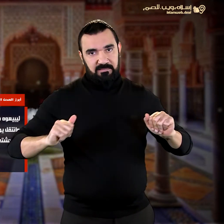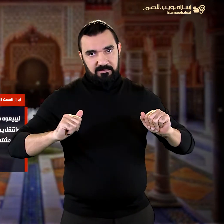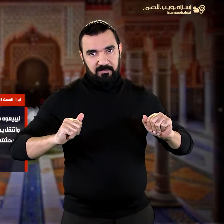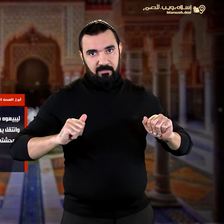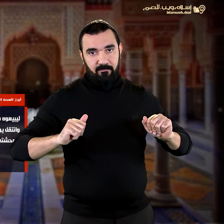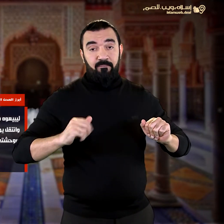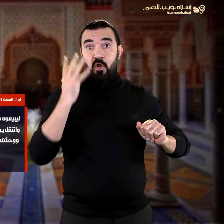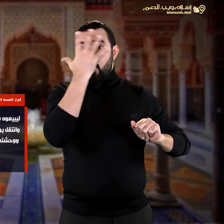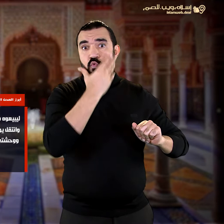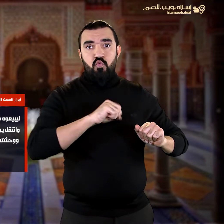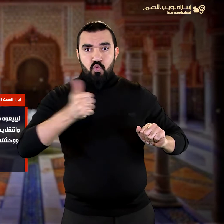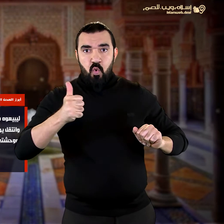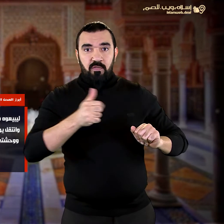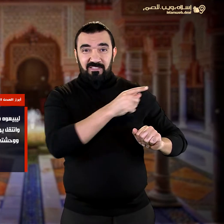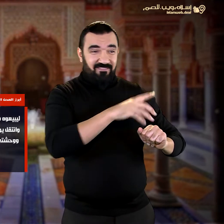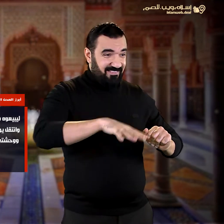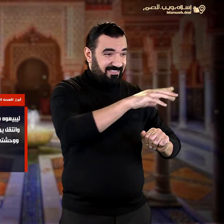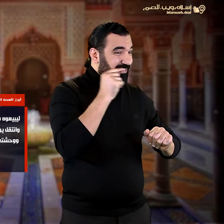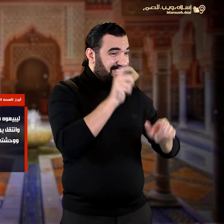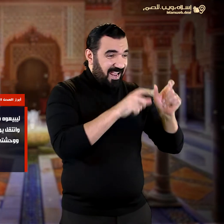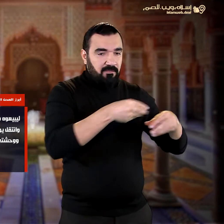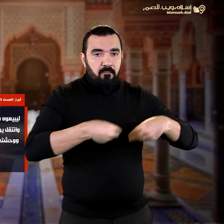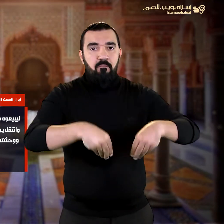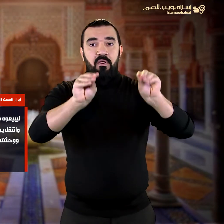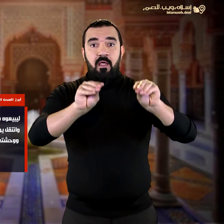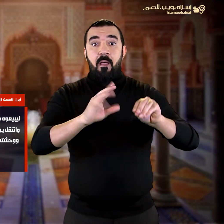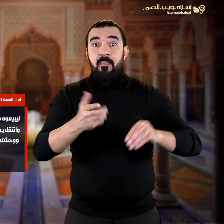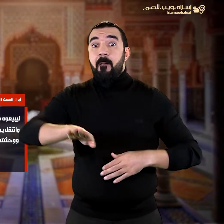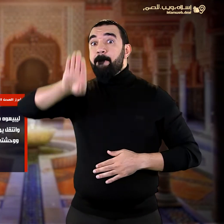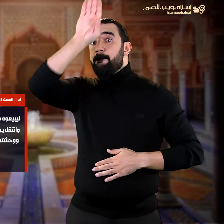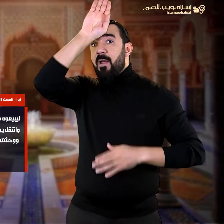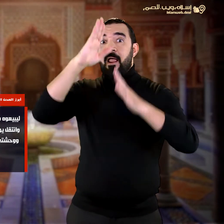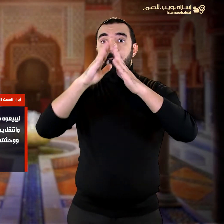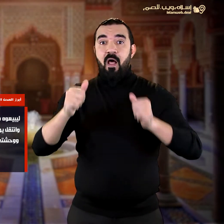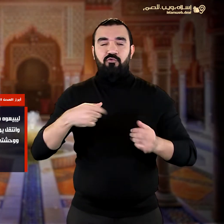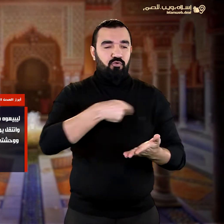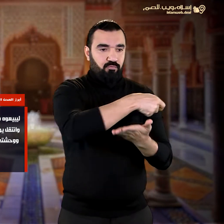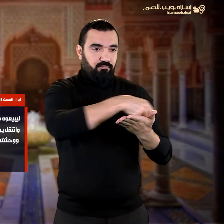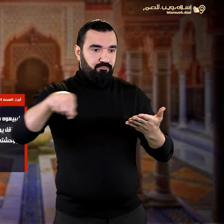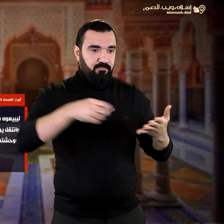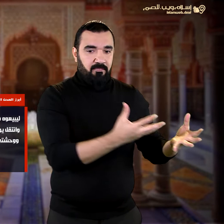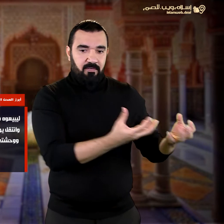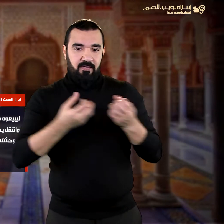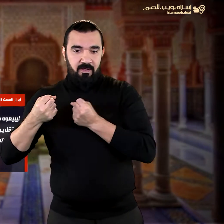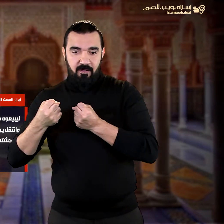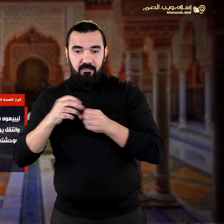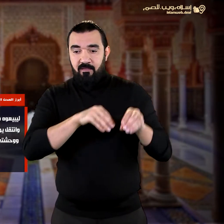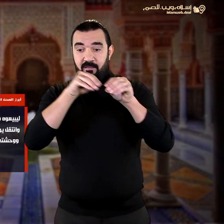وباعوه إلى العزيز فأخذه العزيز إلى قصره وانتقل يوسف من